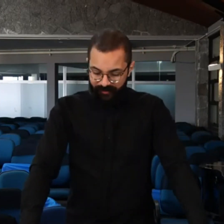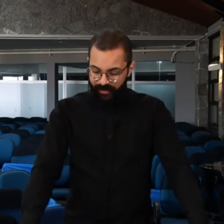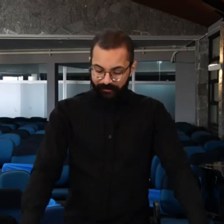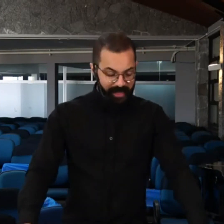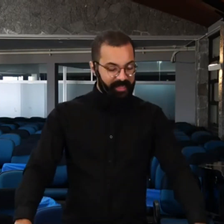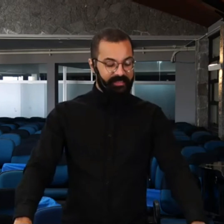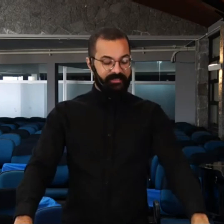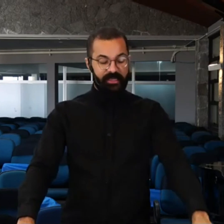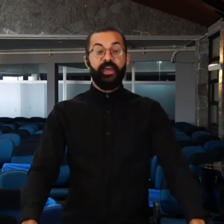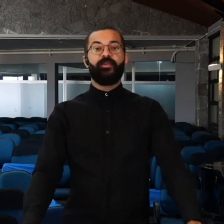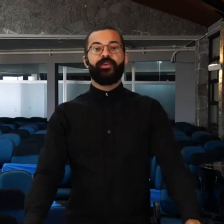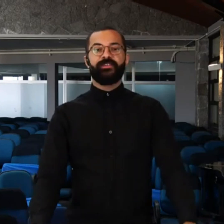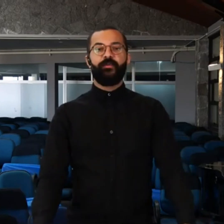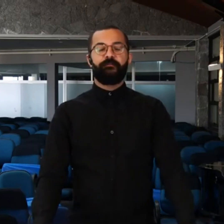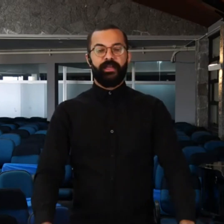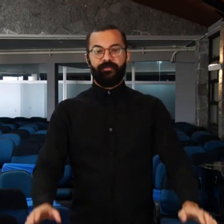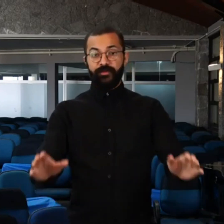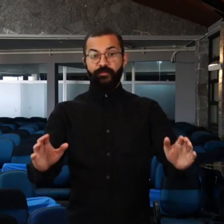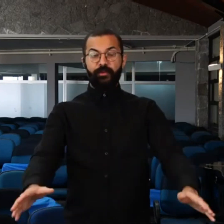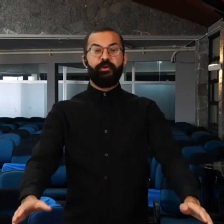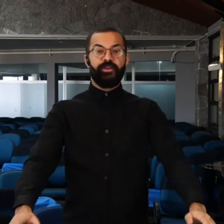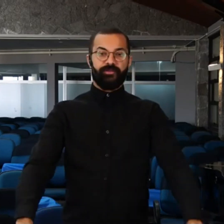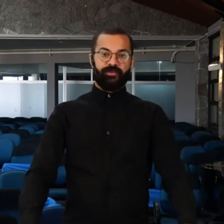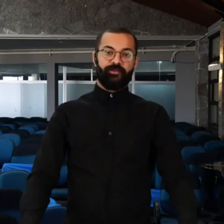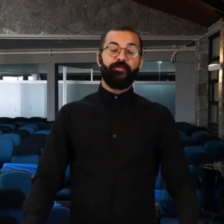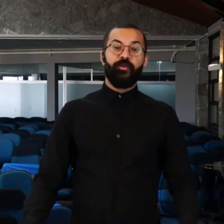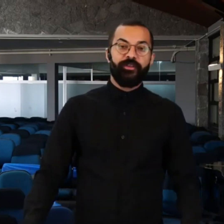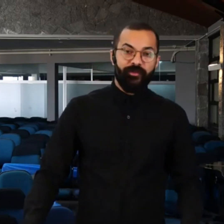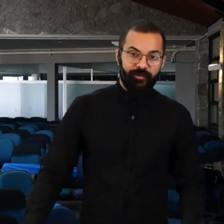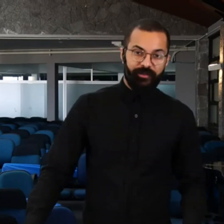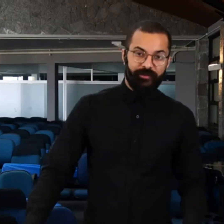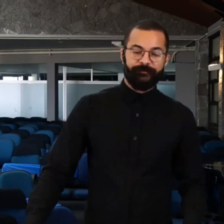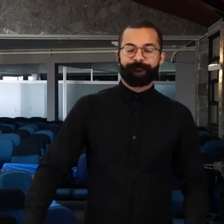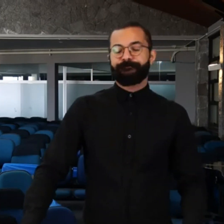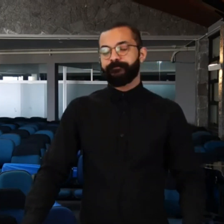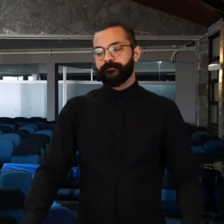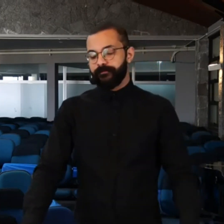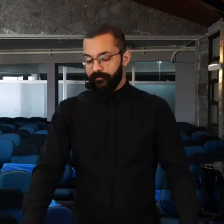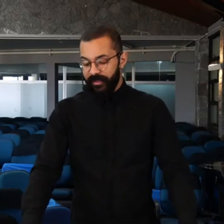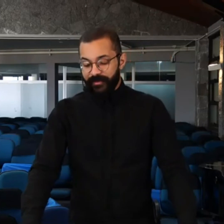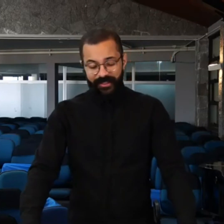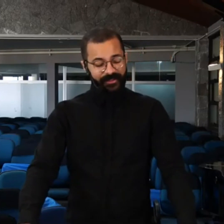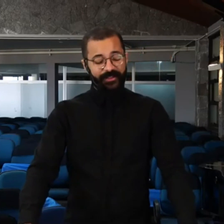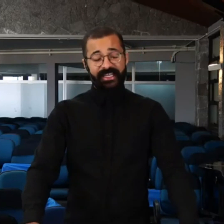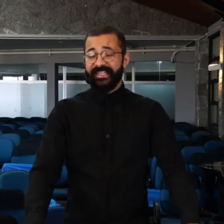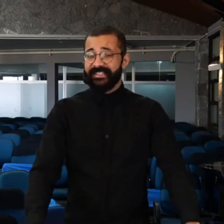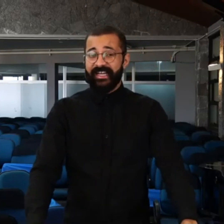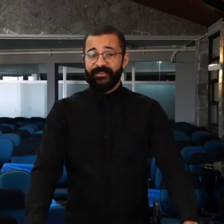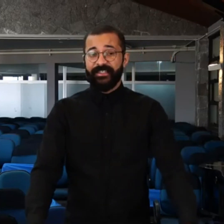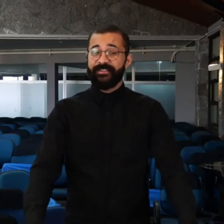orar mais, eu vou fazer um plano, vou fazer um propósito com Deus, um voto com Deus. Esqueci de ler Eclesiastes, que